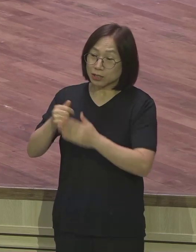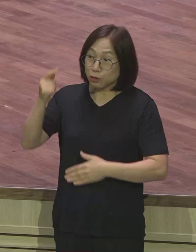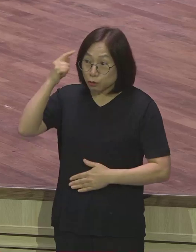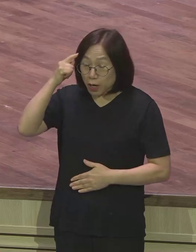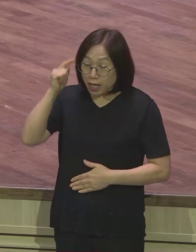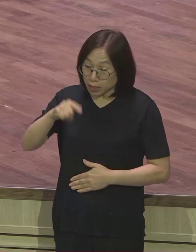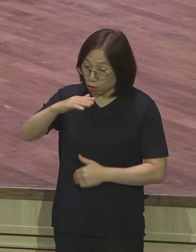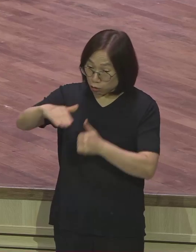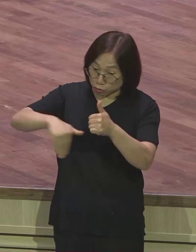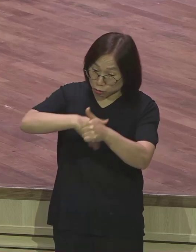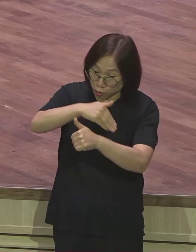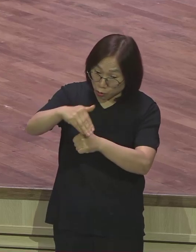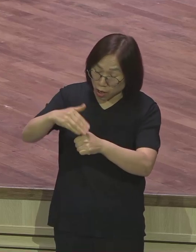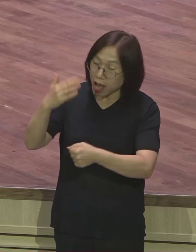하나님 무엇을 원하십니까?